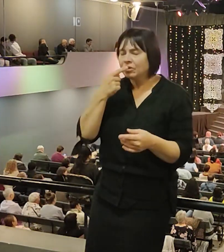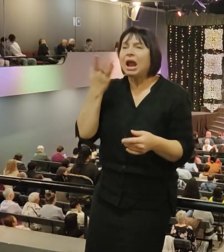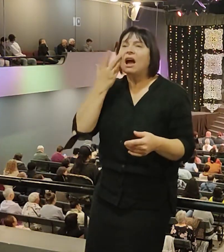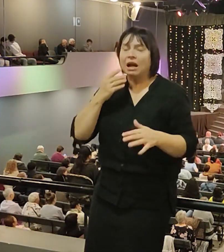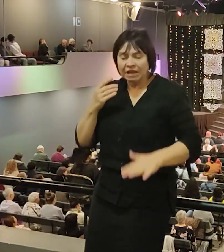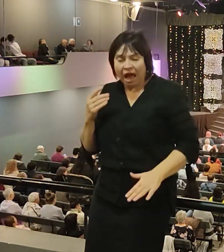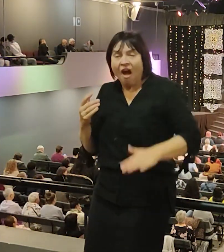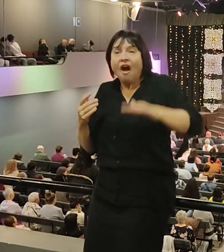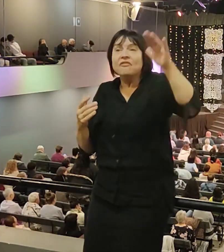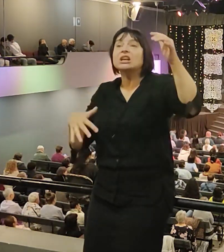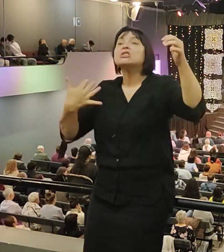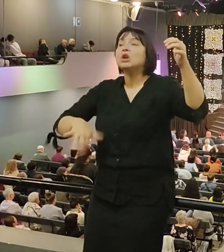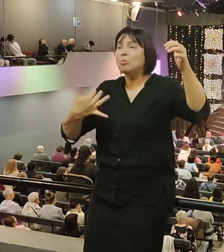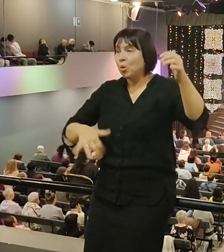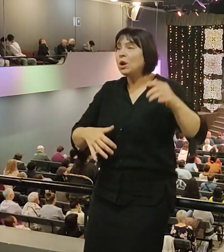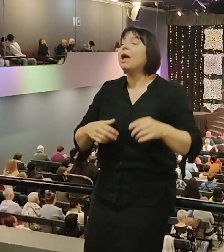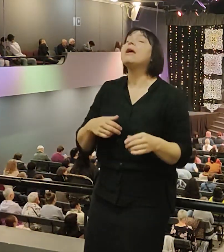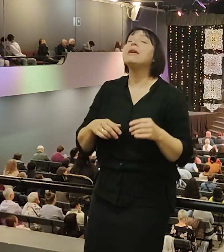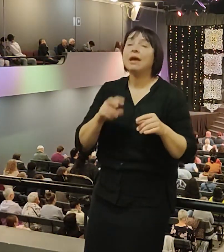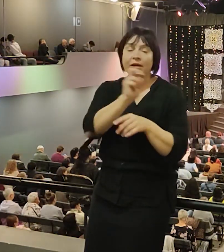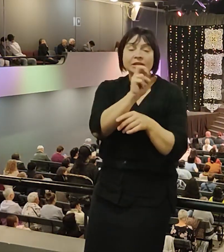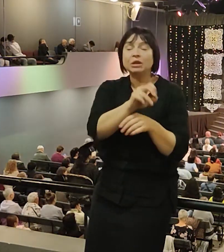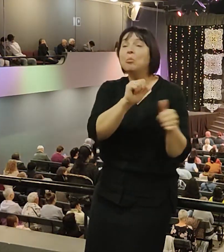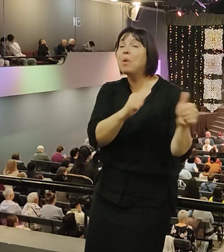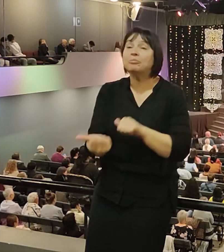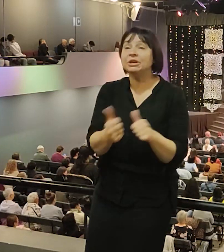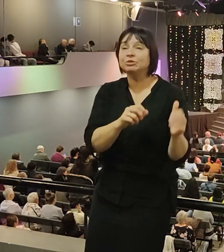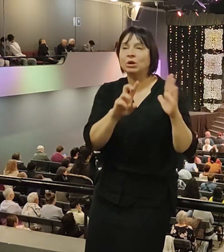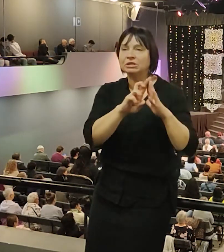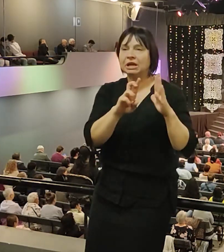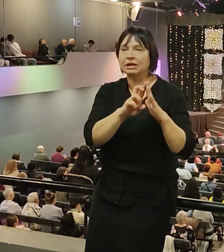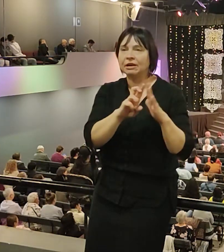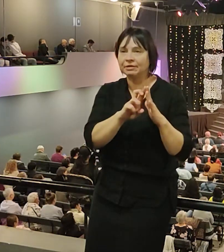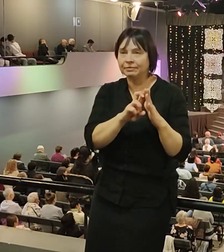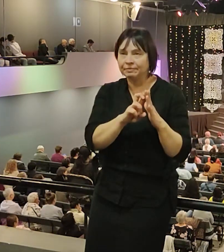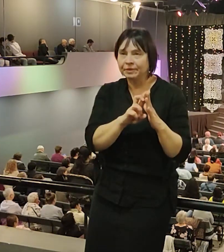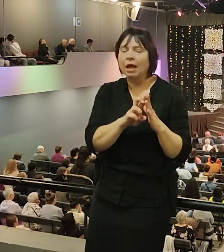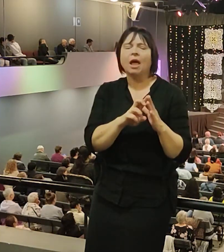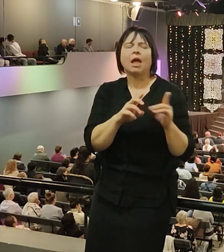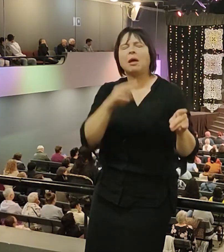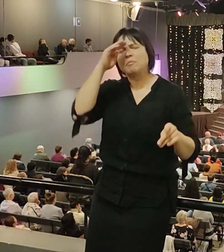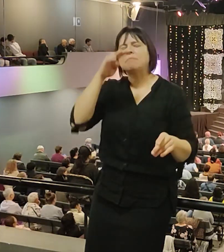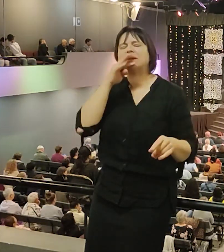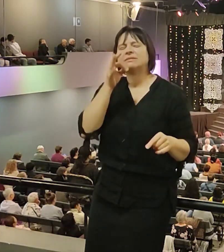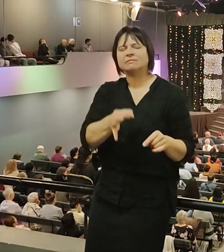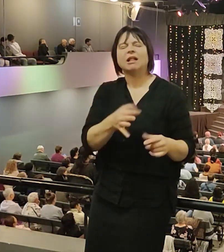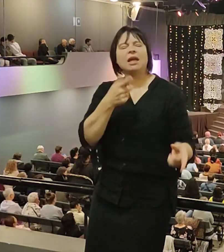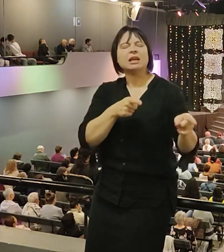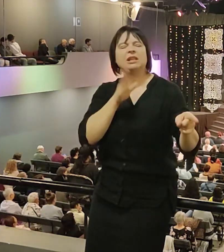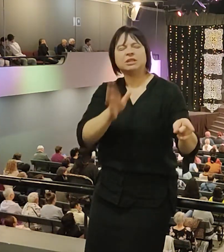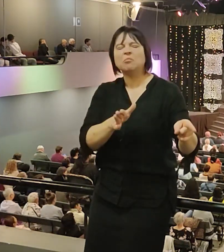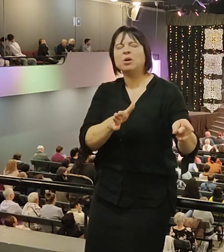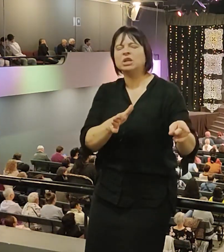Жамбуле, я был в Баптистской церкви, и папа сказал, если будешь писятником в молитвенных языках, ты уже не сын мне больше, я